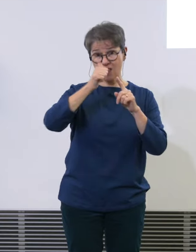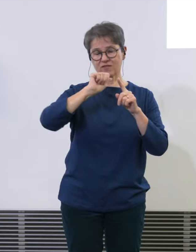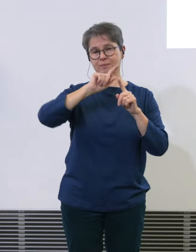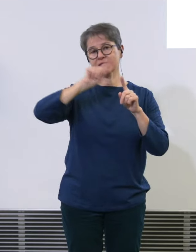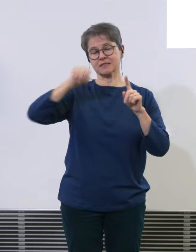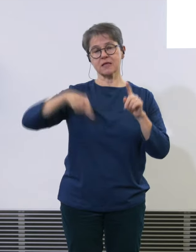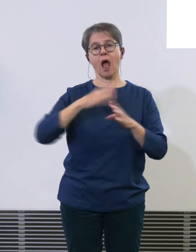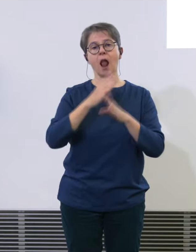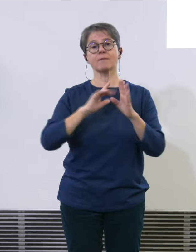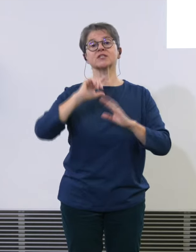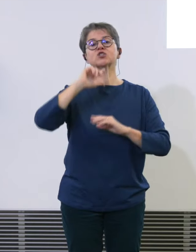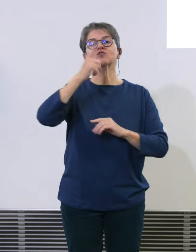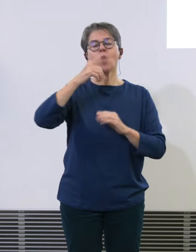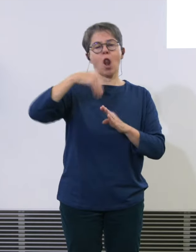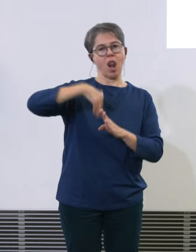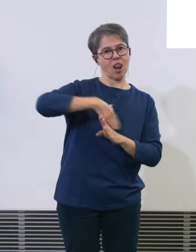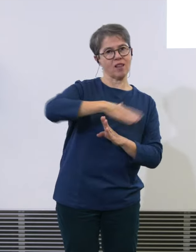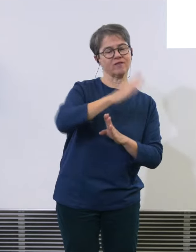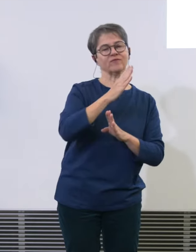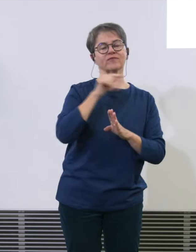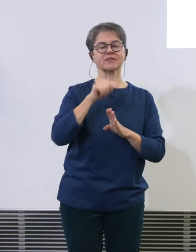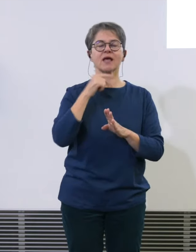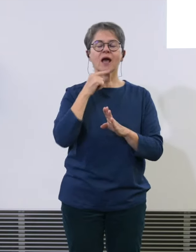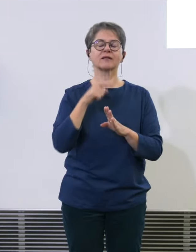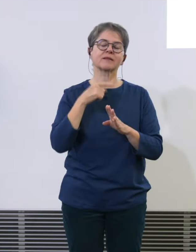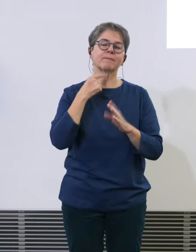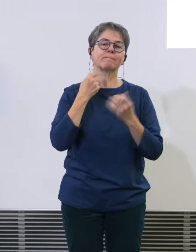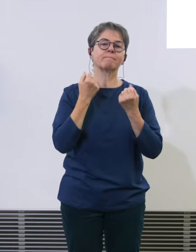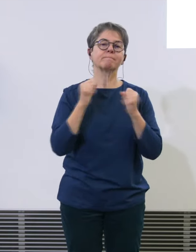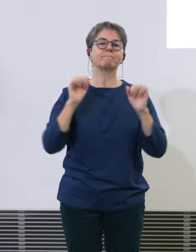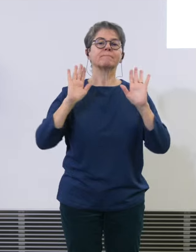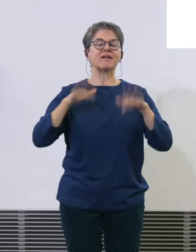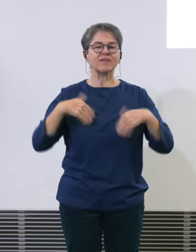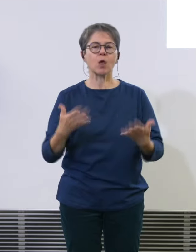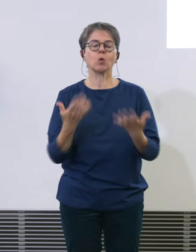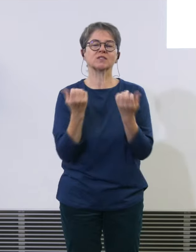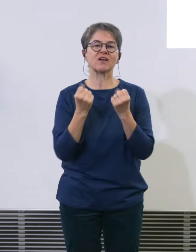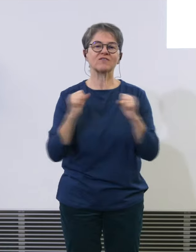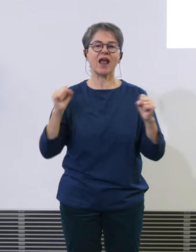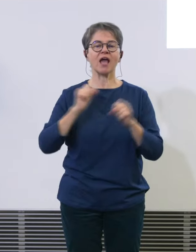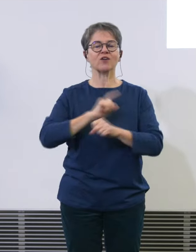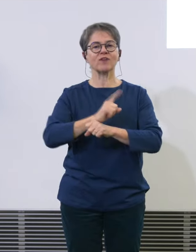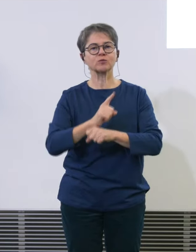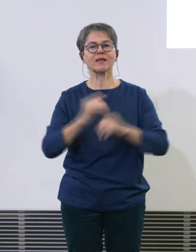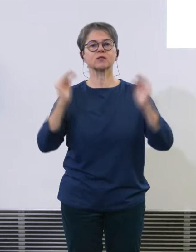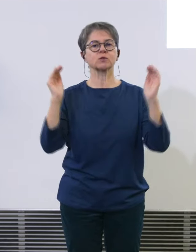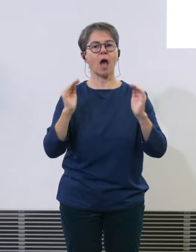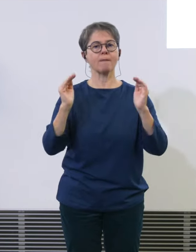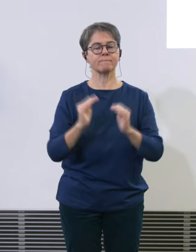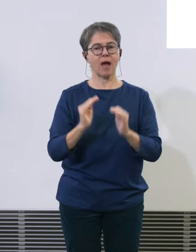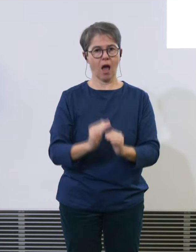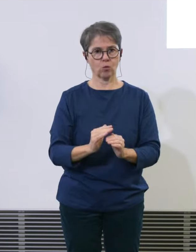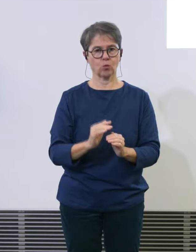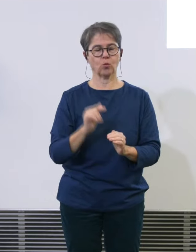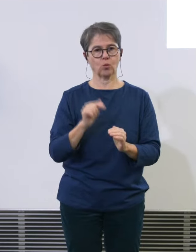bewilligungsfreie Verspätungsabbau vorgesehen ist, im Betriebsjahr 2142